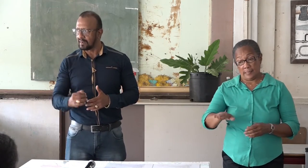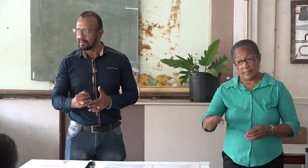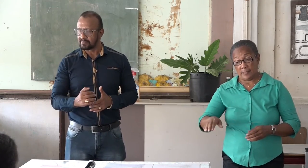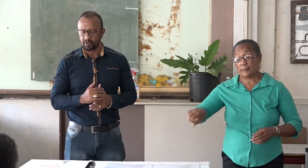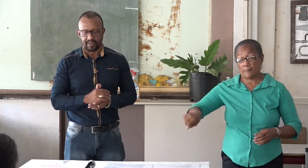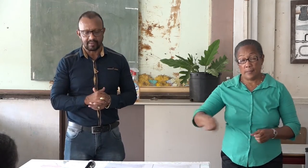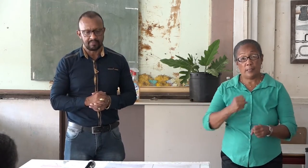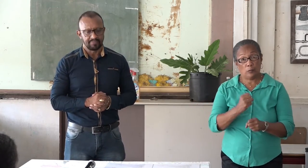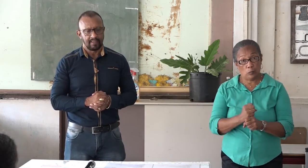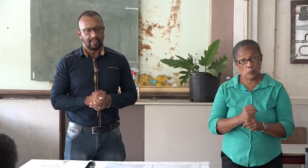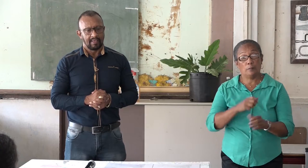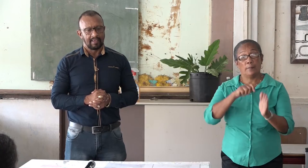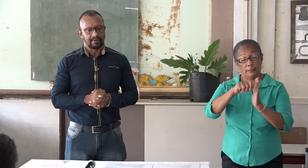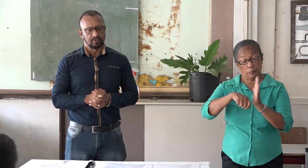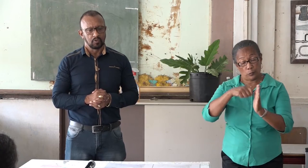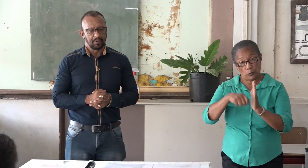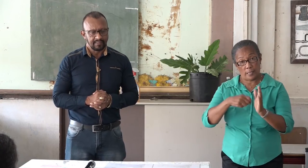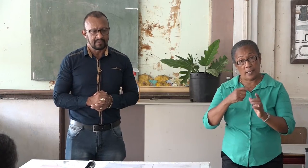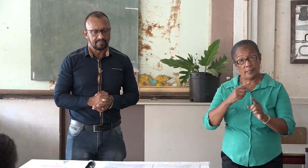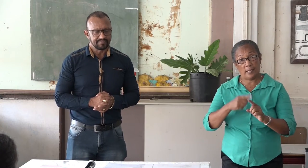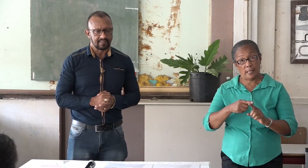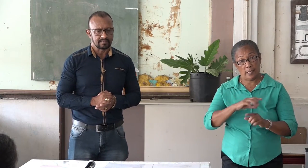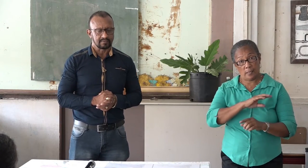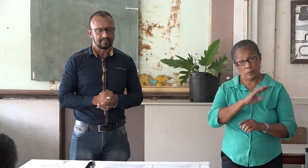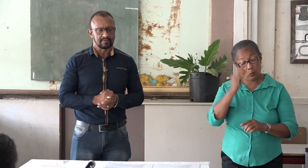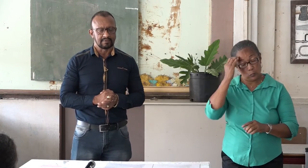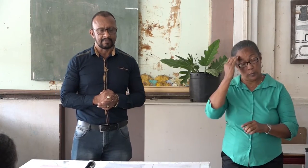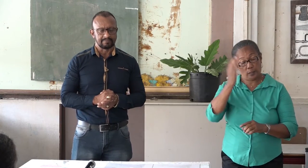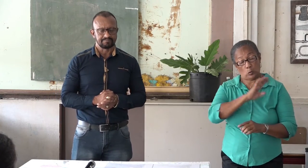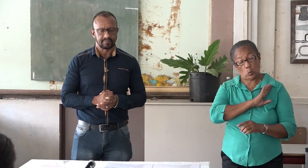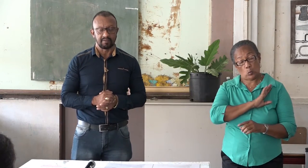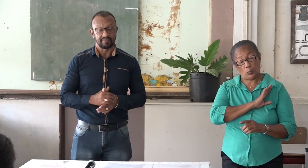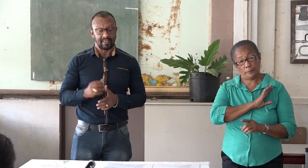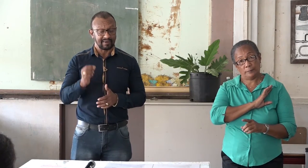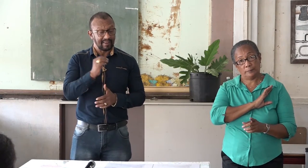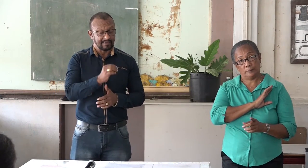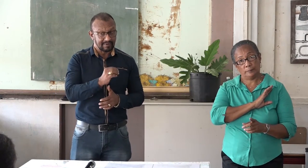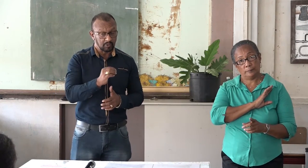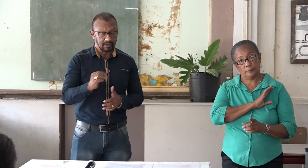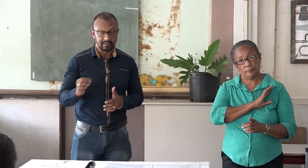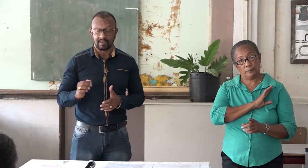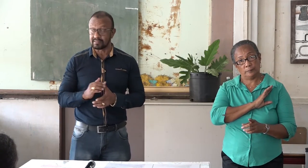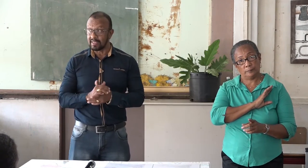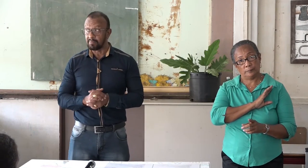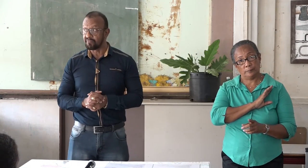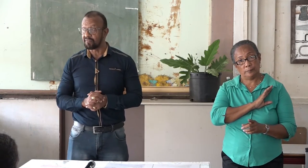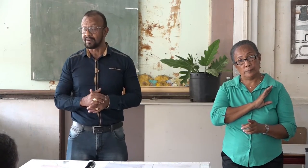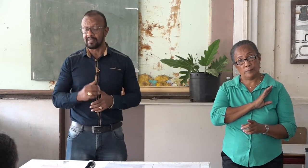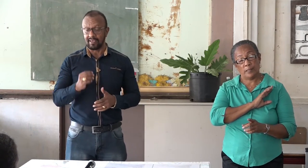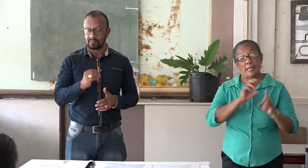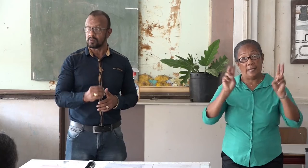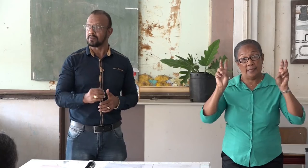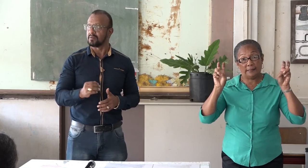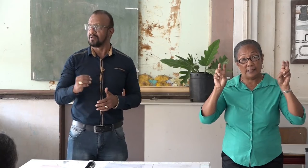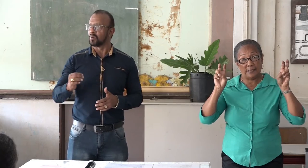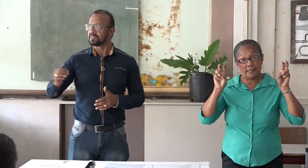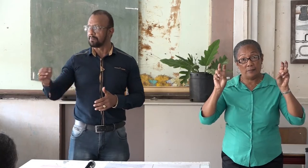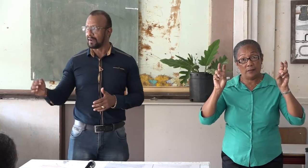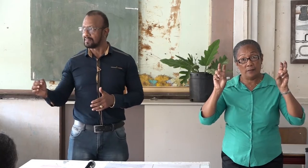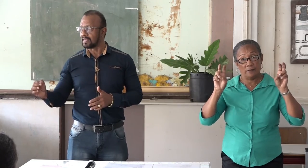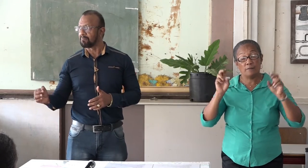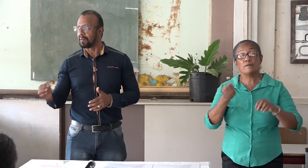betrokken zijn in dit project. En u weet dat, en natuurlijk het thema van eet